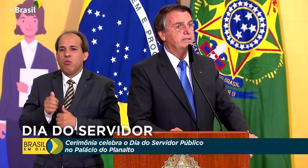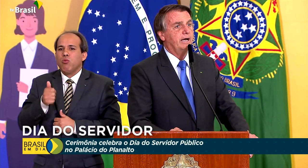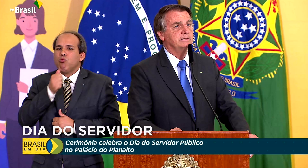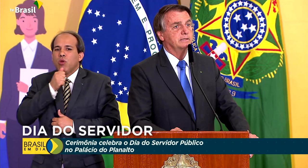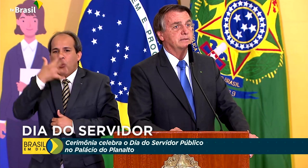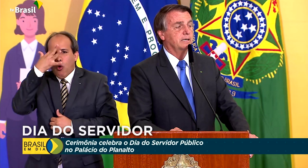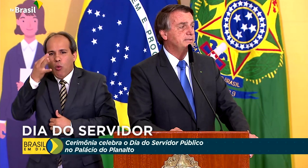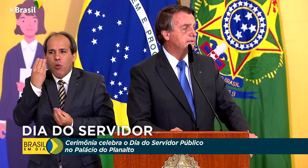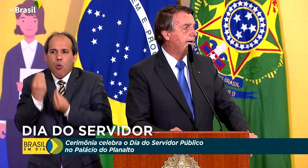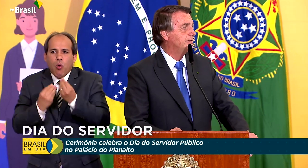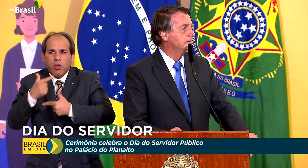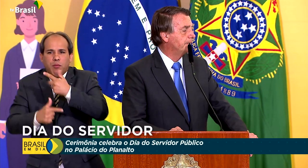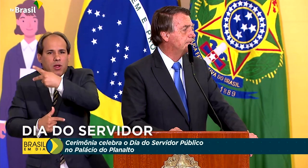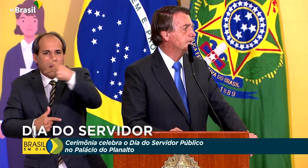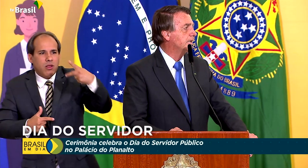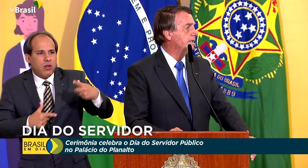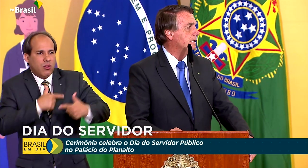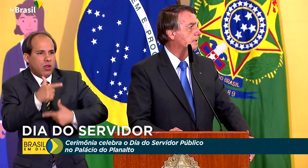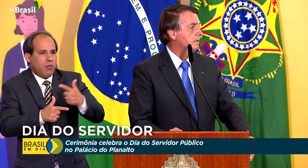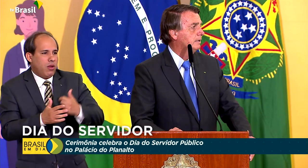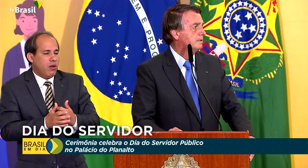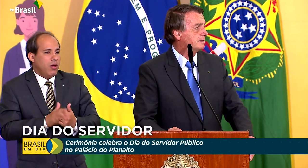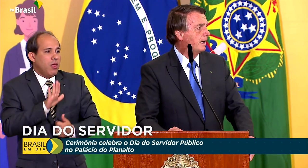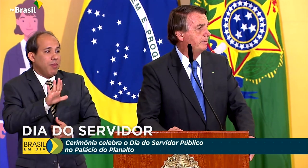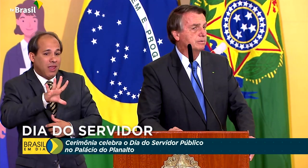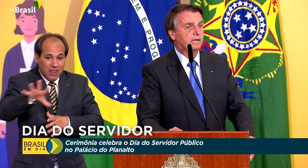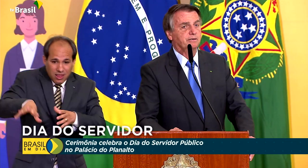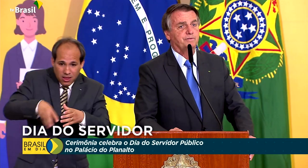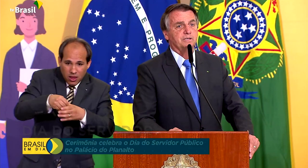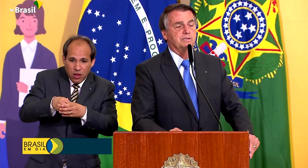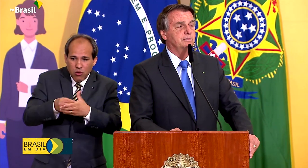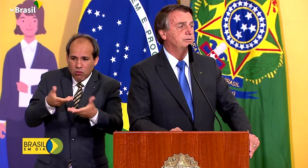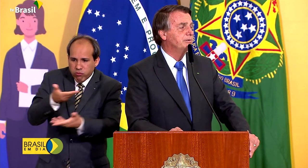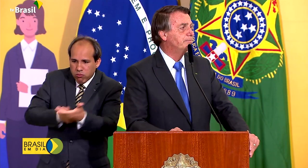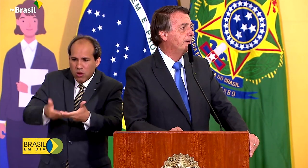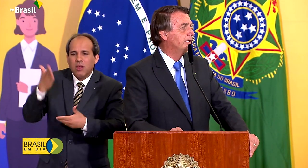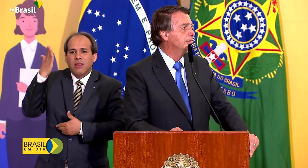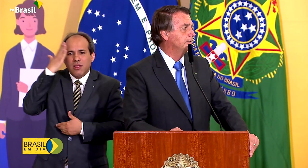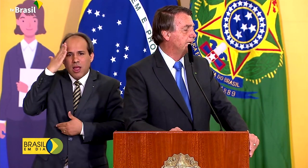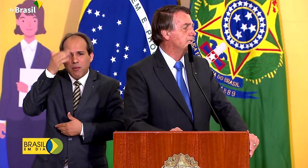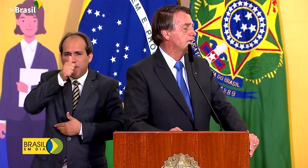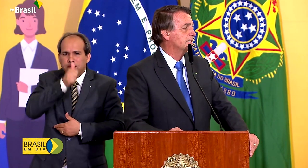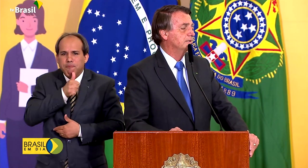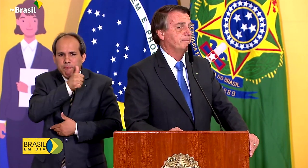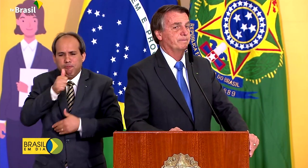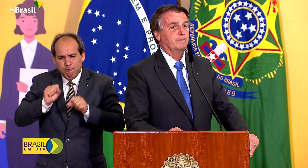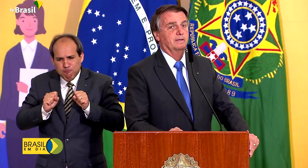Mas, na verdade, quem está no meio de vocês sabe do sacrifício, do empenho e da dedicação.